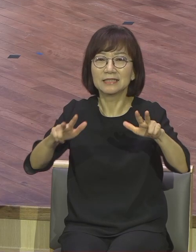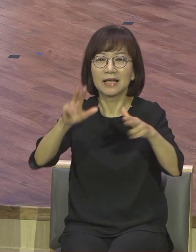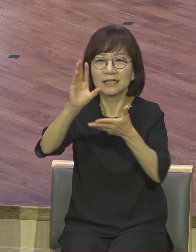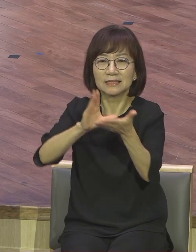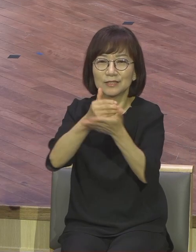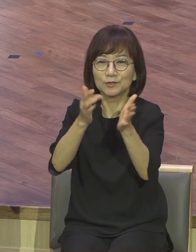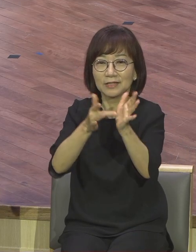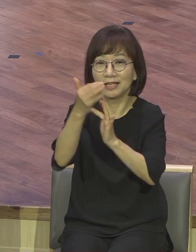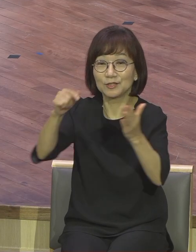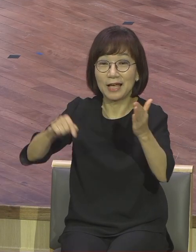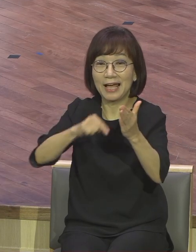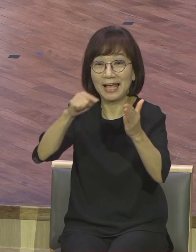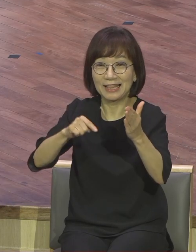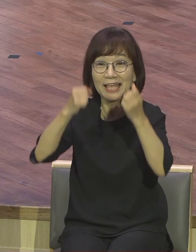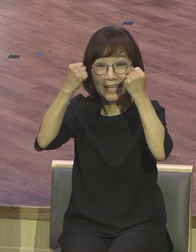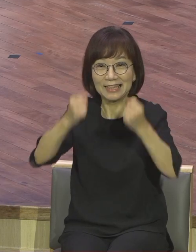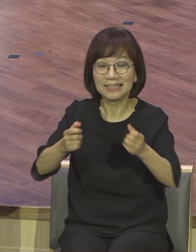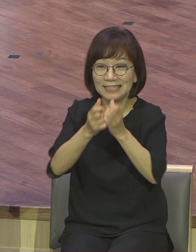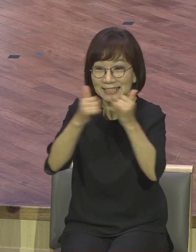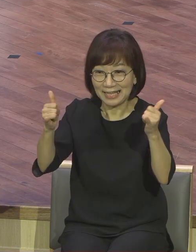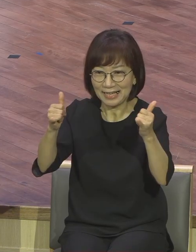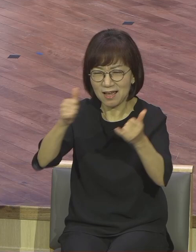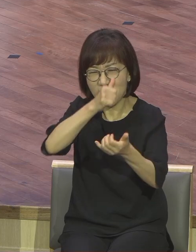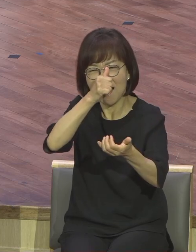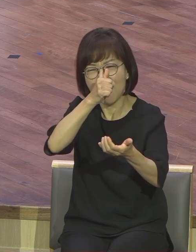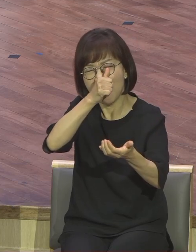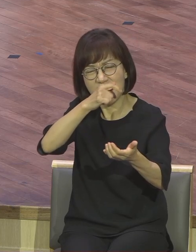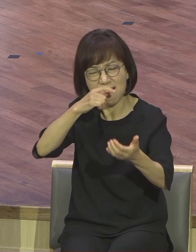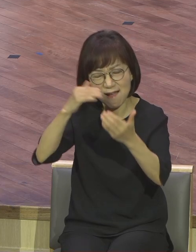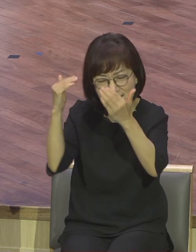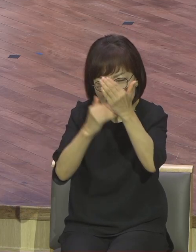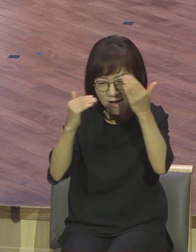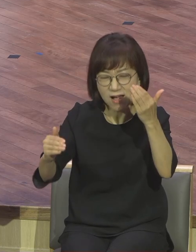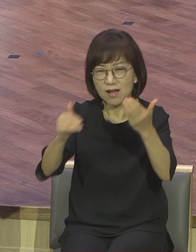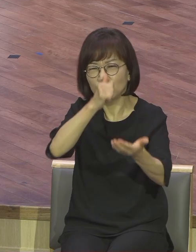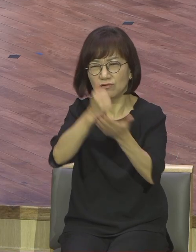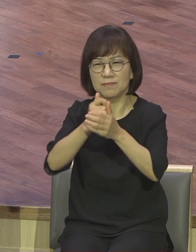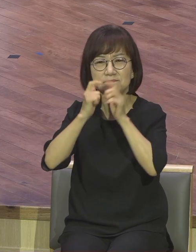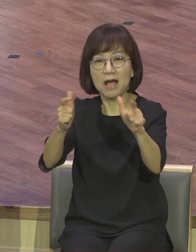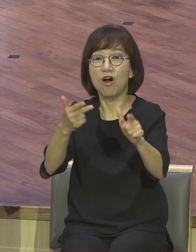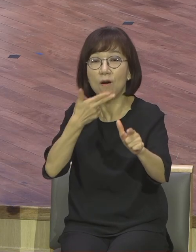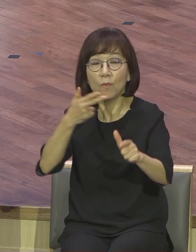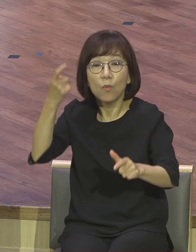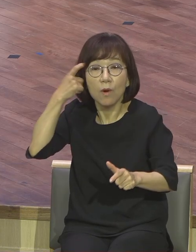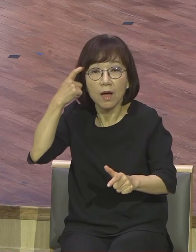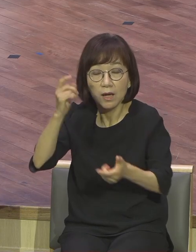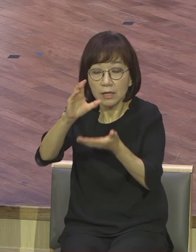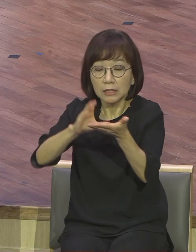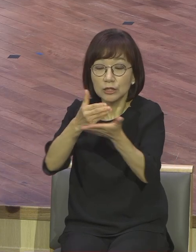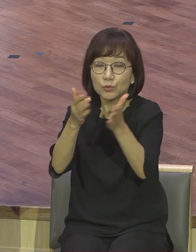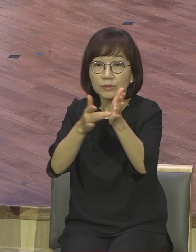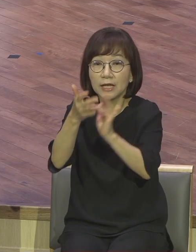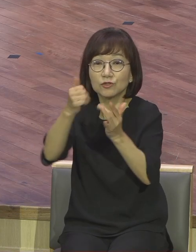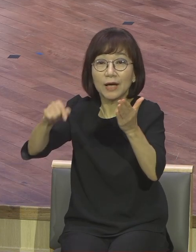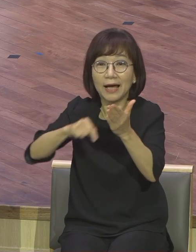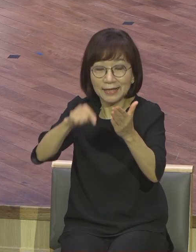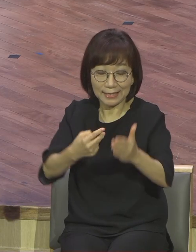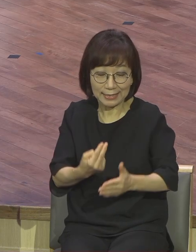결코 정지함이 없나니 이는 그리스도 예수 안에 있는 생명의 승리의 법이 죄와